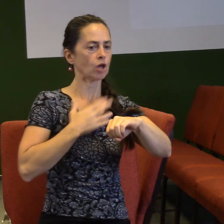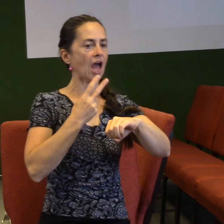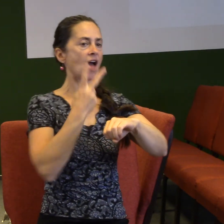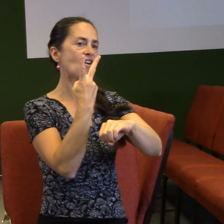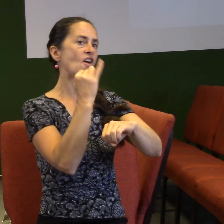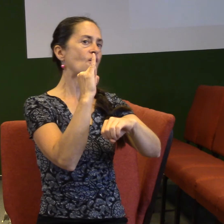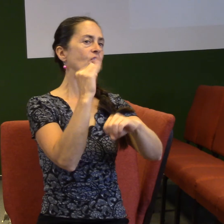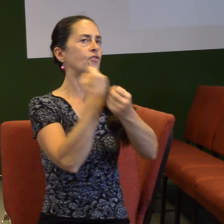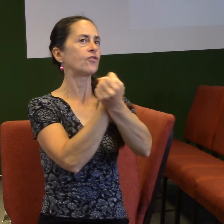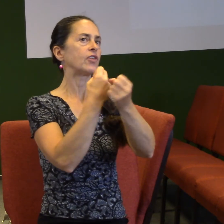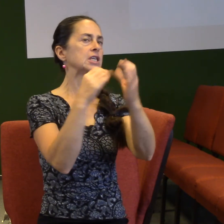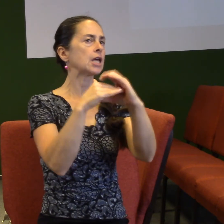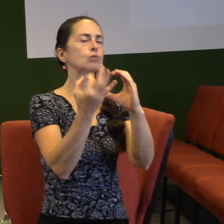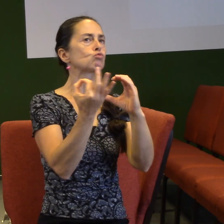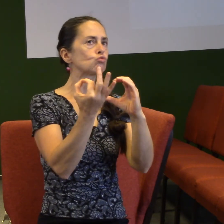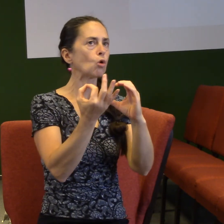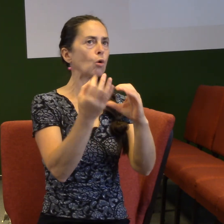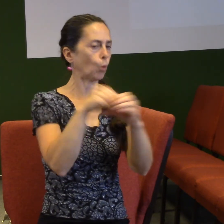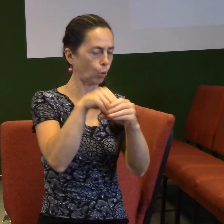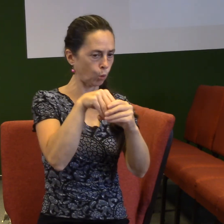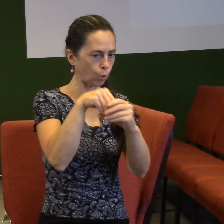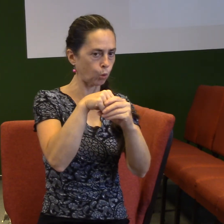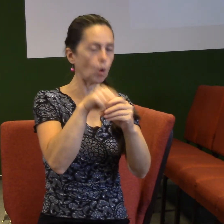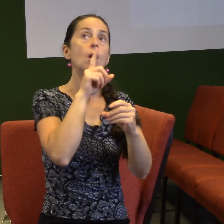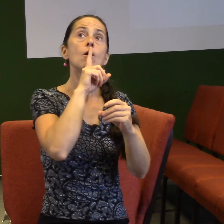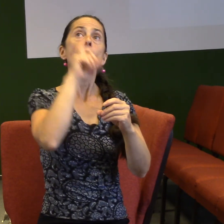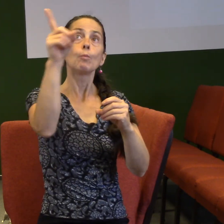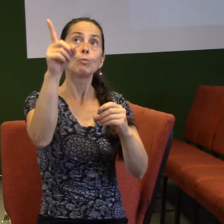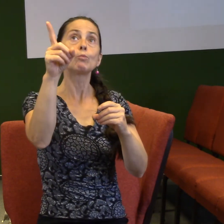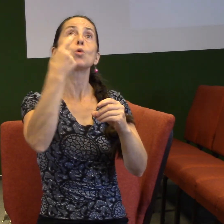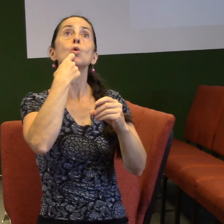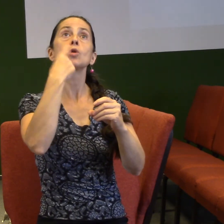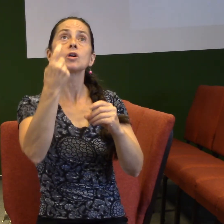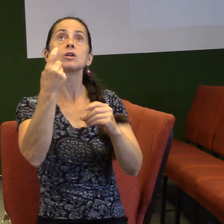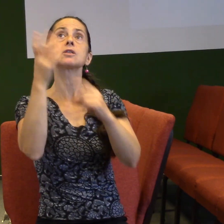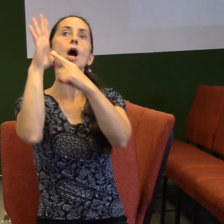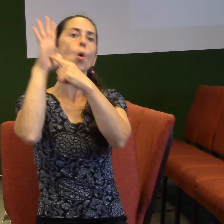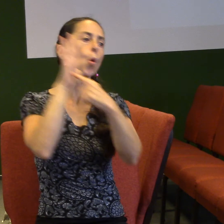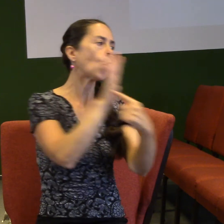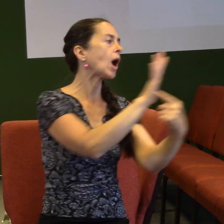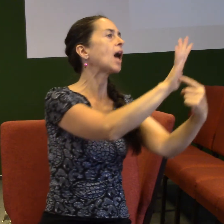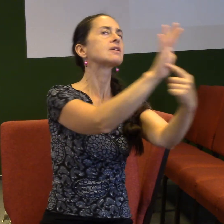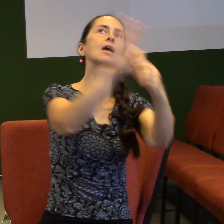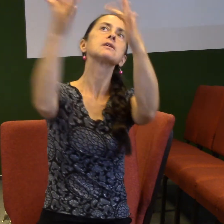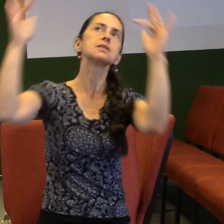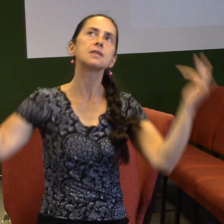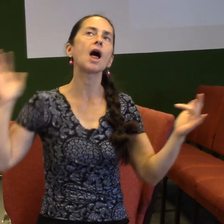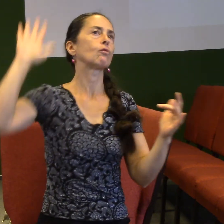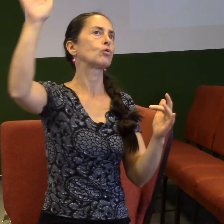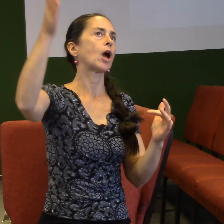Jednoduše, vize zboru. Bůh chce zjevit svoji slávu bez omezení v tomhle regionu. Bůh chce